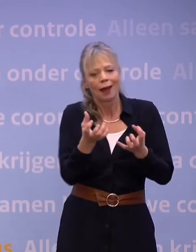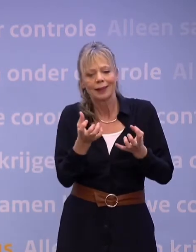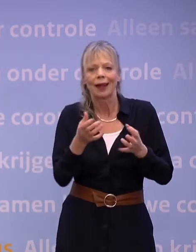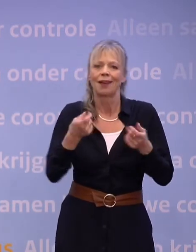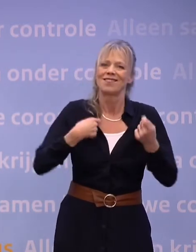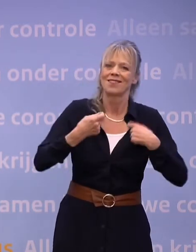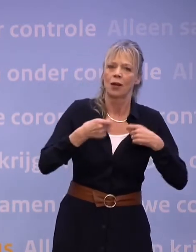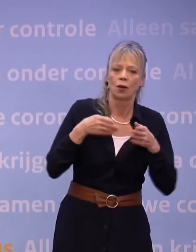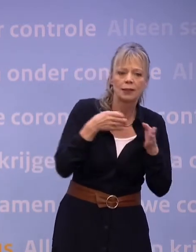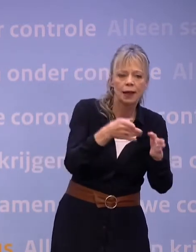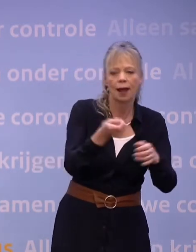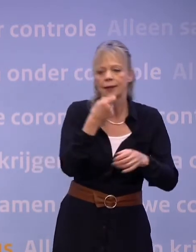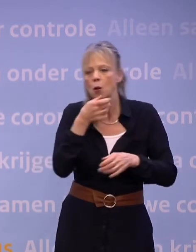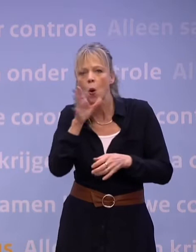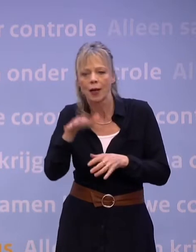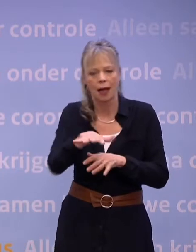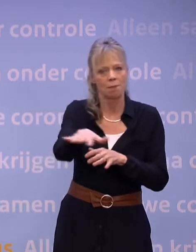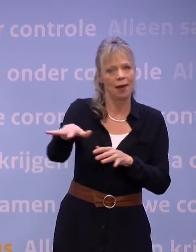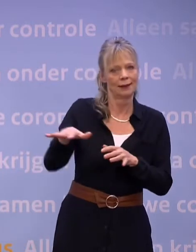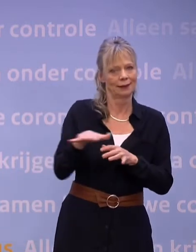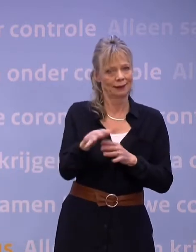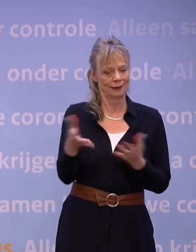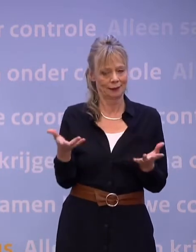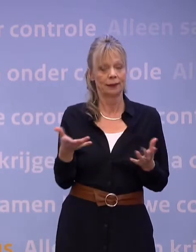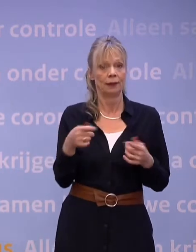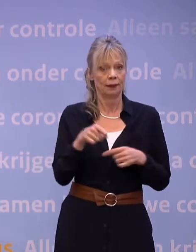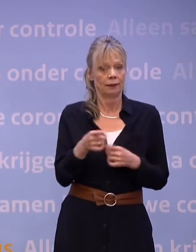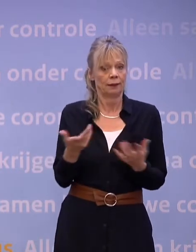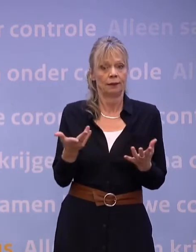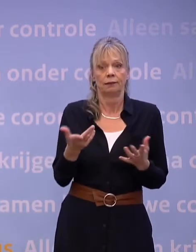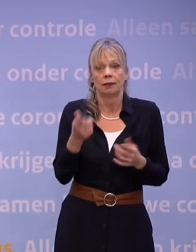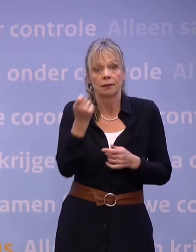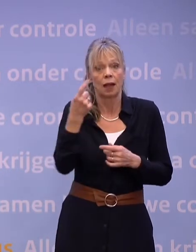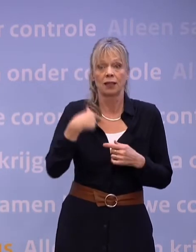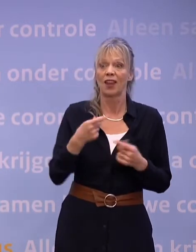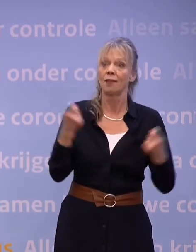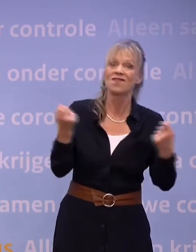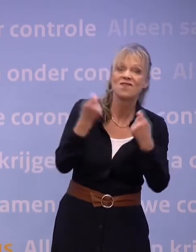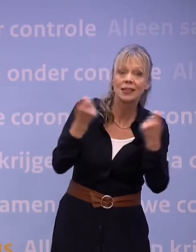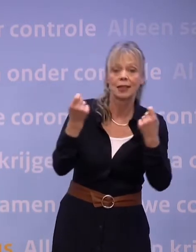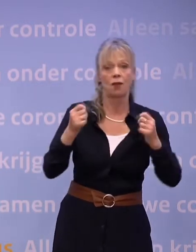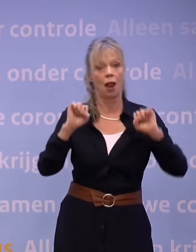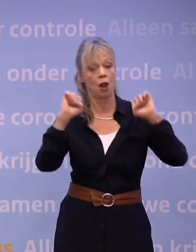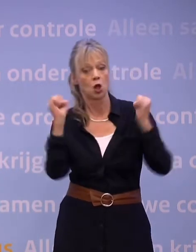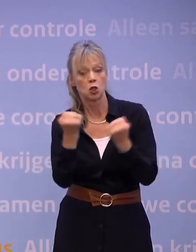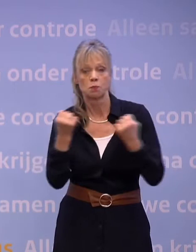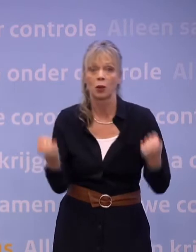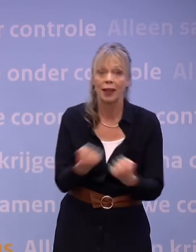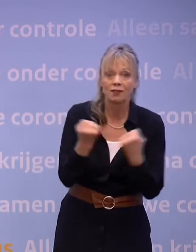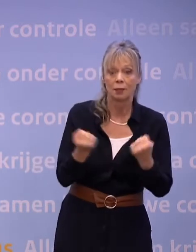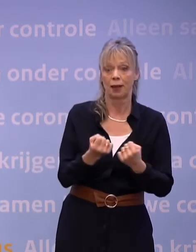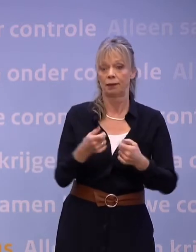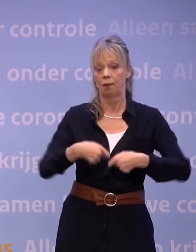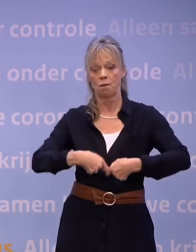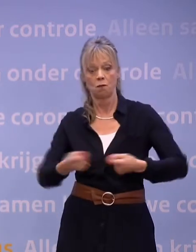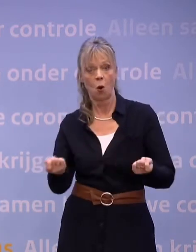horecapleinen. ...omdat we straks allemaal weer een festival, allemaal weer een sportevenement of voorstelling willen bezoeken.